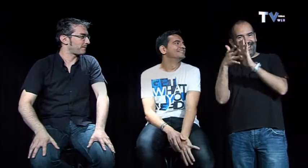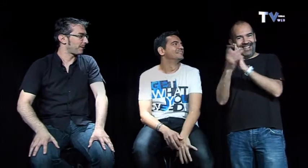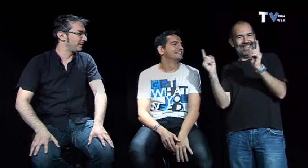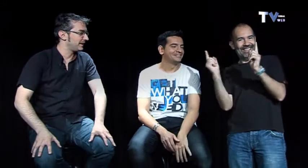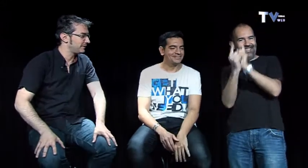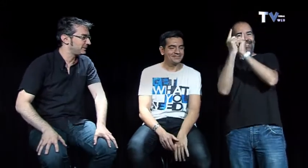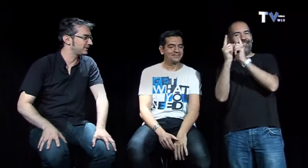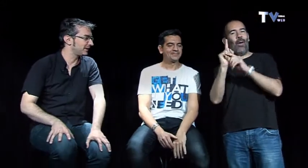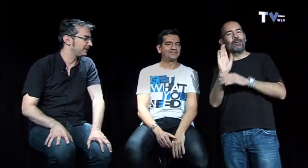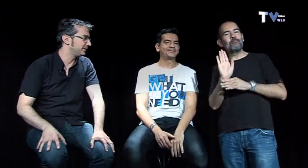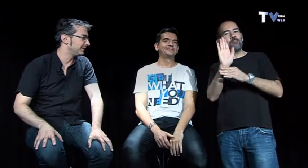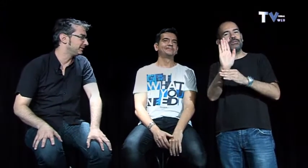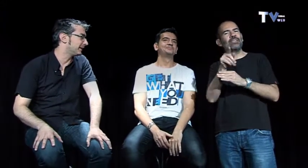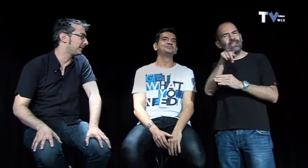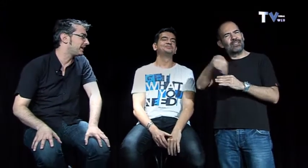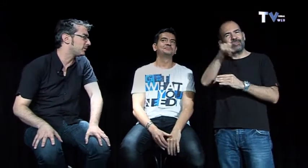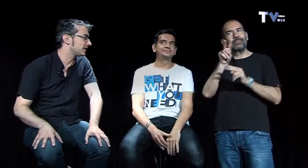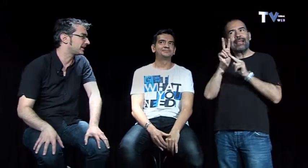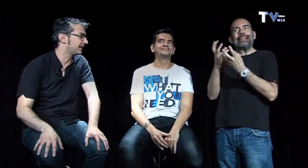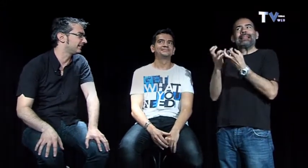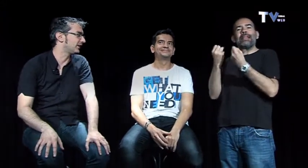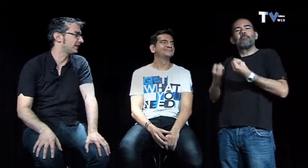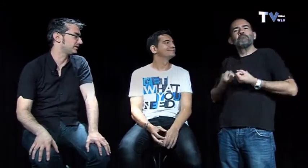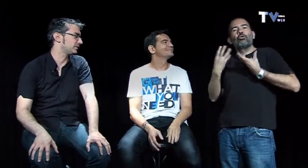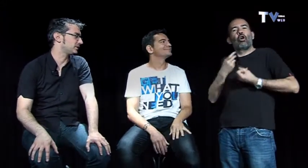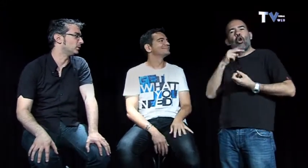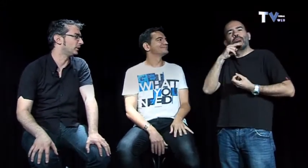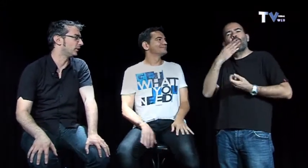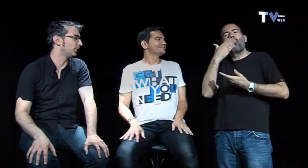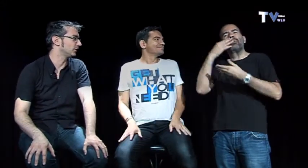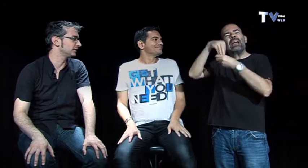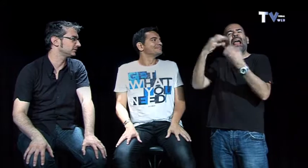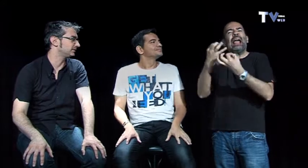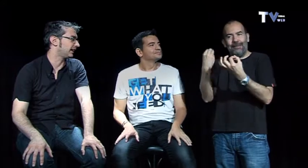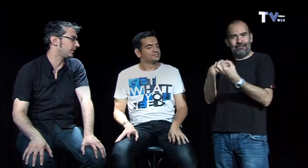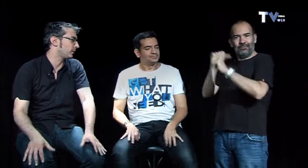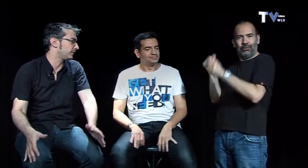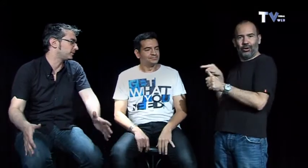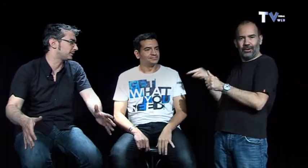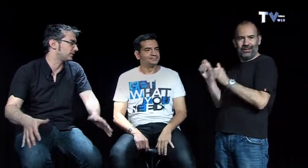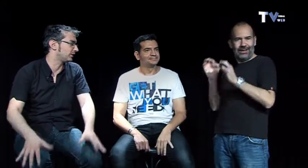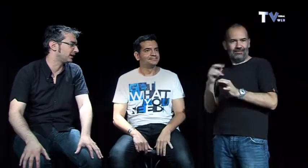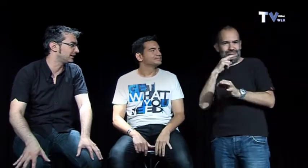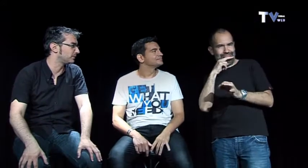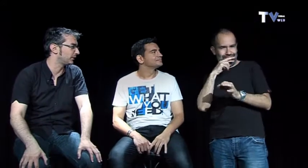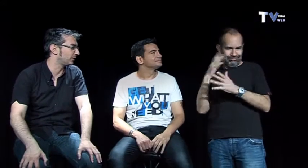mira ya habéis visto aquí una pequeña muestra de lo que es pues un monólogo ¿no? de que como hacen muchas personas oyentes monólogo